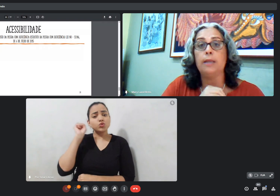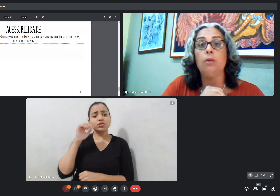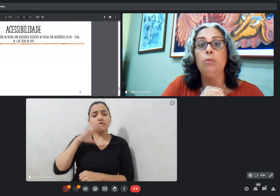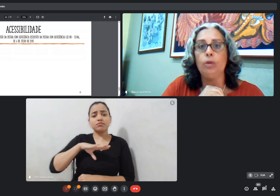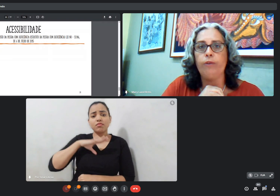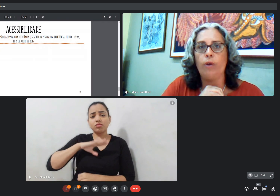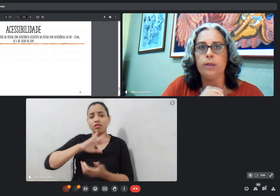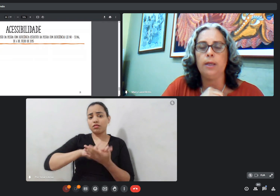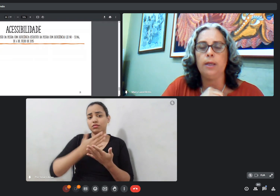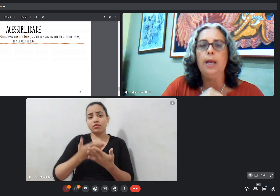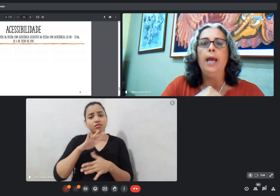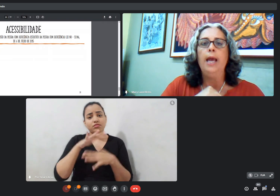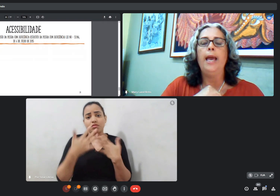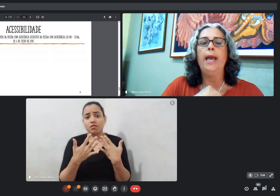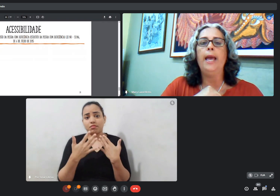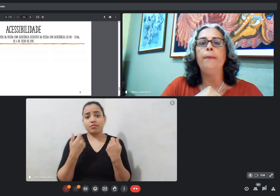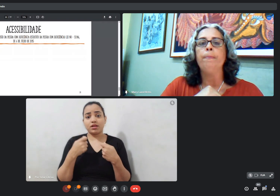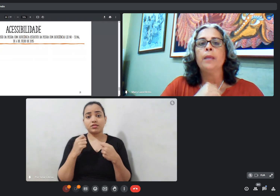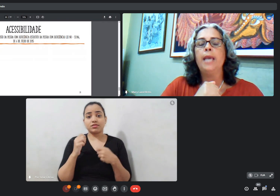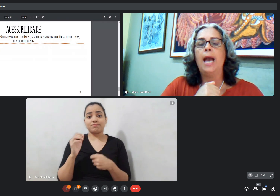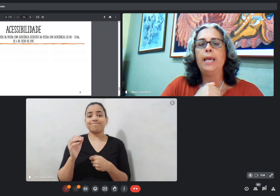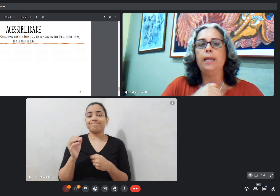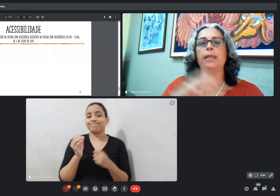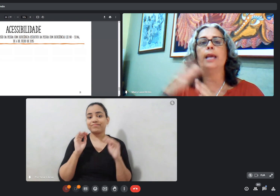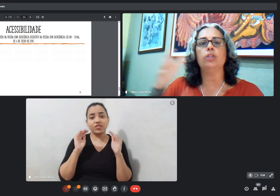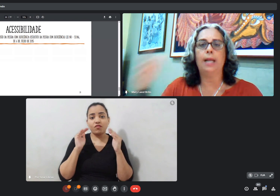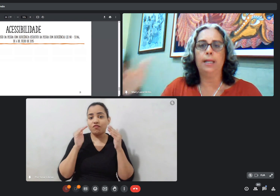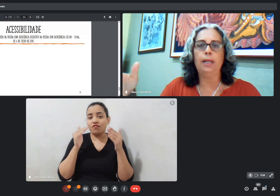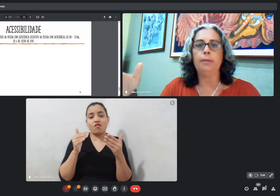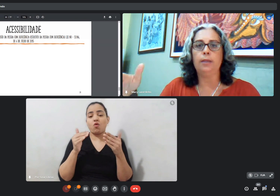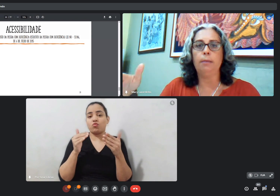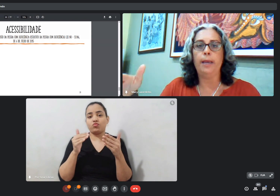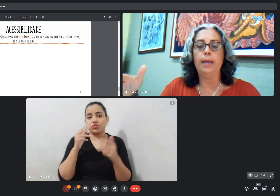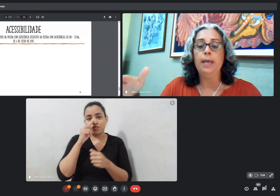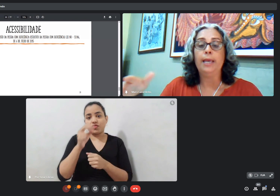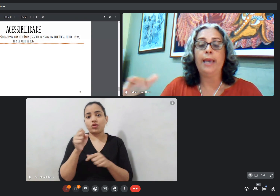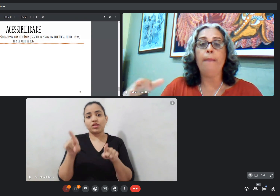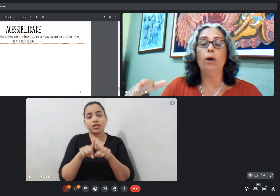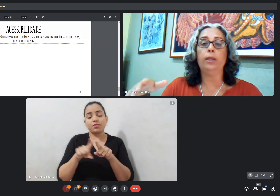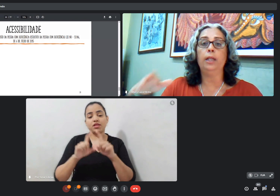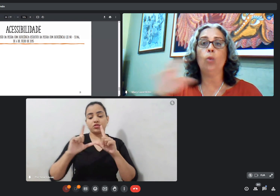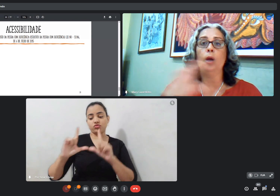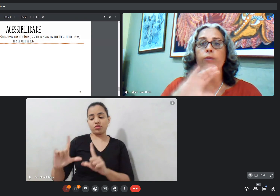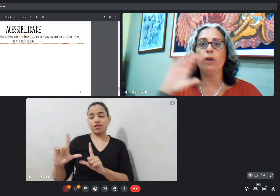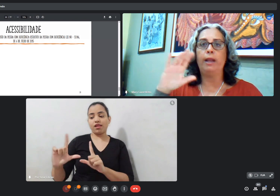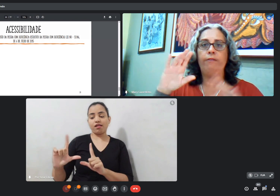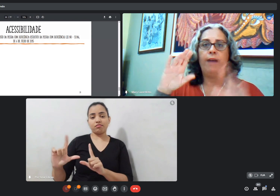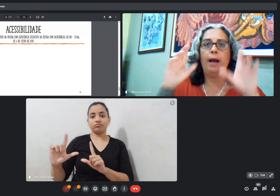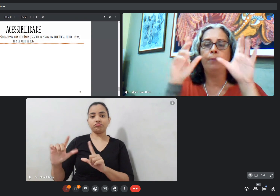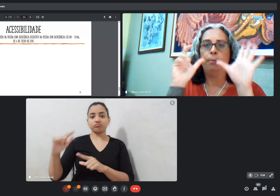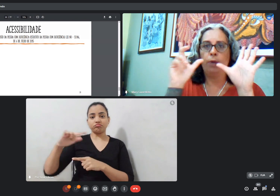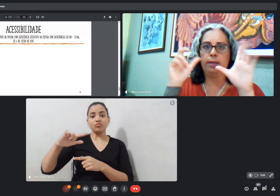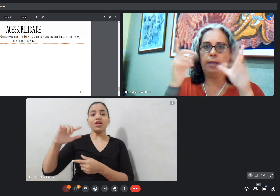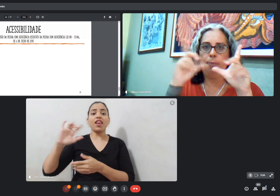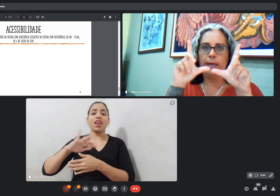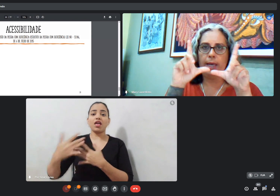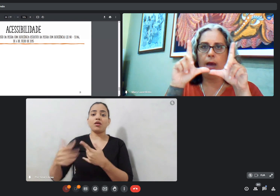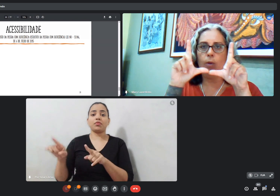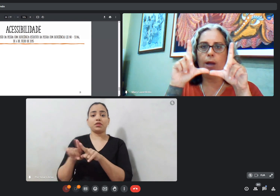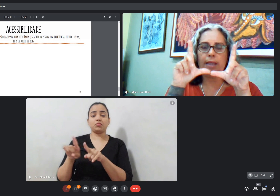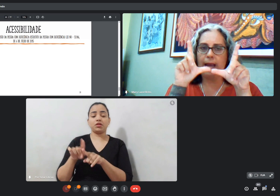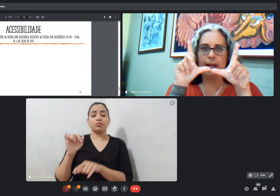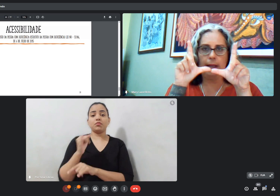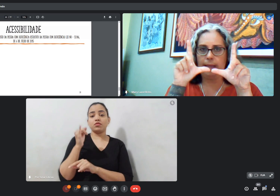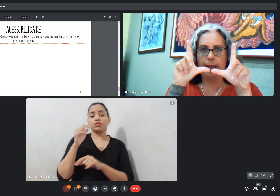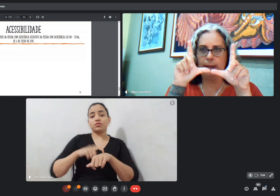concentração muito forte. E aí tem a janela de libras também, que é importante quando for gravar, por exemplo, aqui é